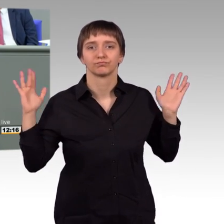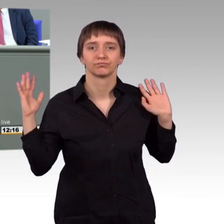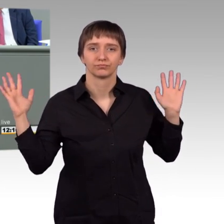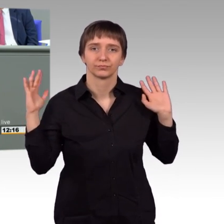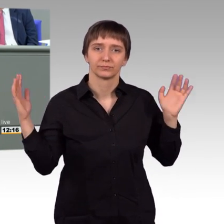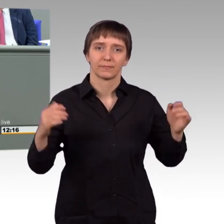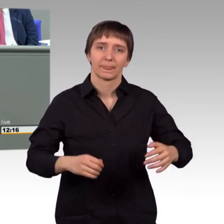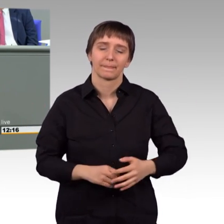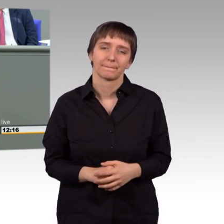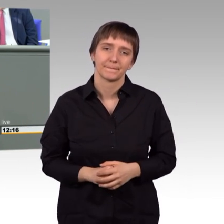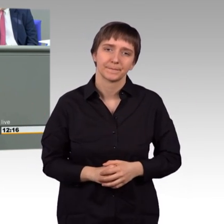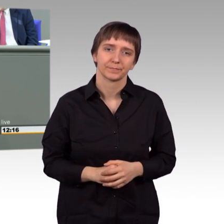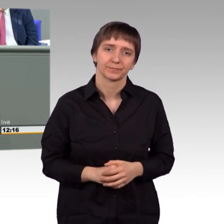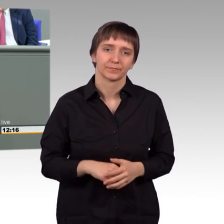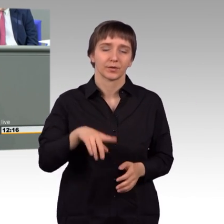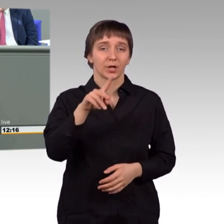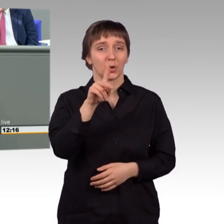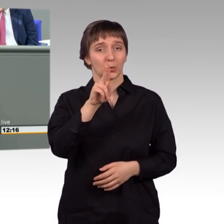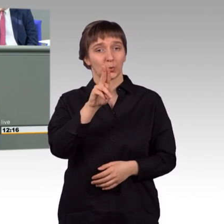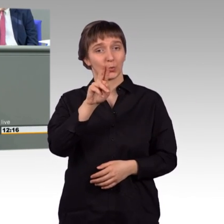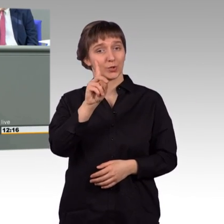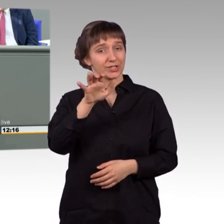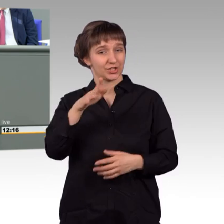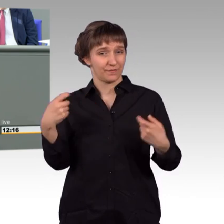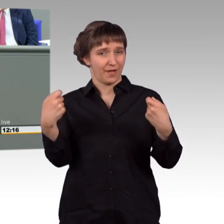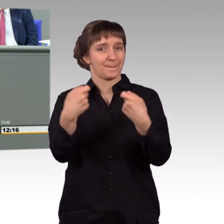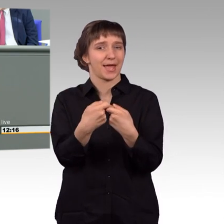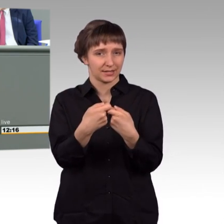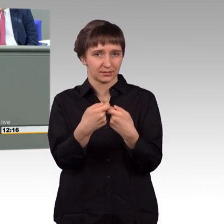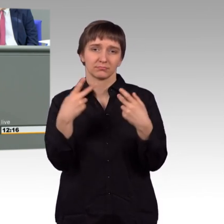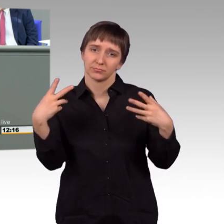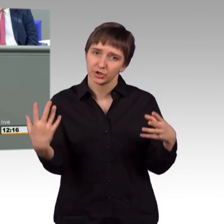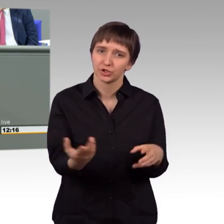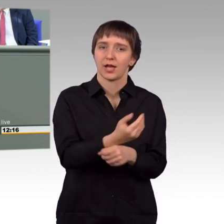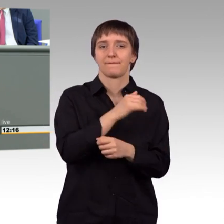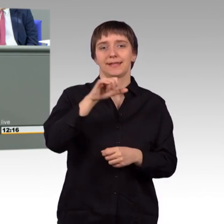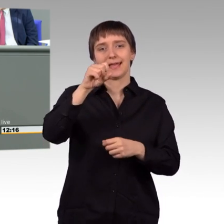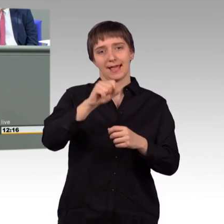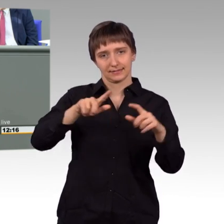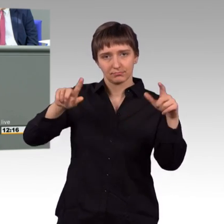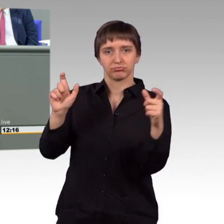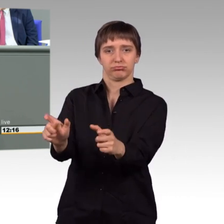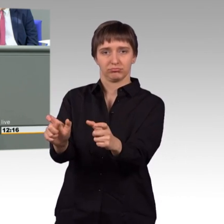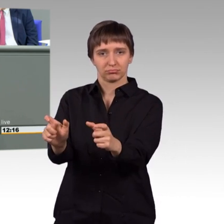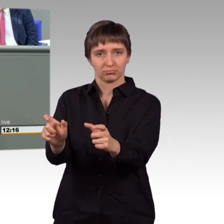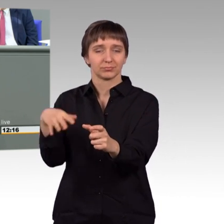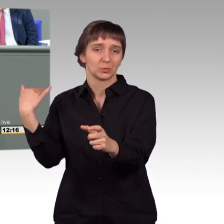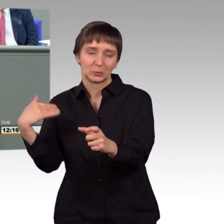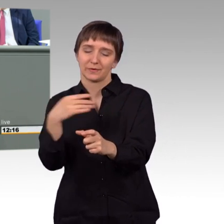Die kurdischen Verbände haben maßgeblich dazu beigetragen, den IS zurückzudrängen, übrigens mit hohem Blutzoll und deutschen Waffen.